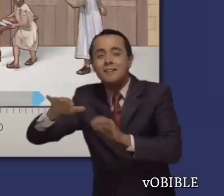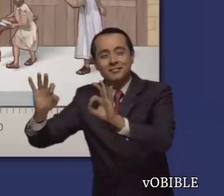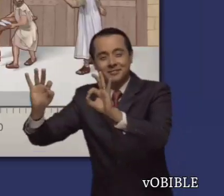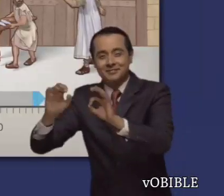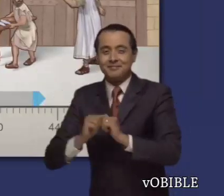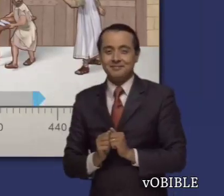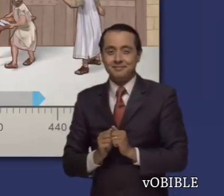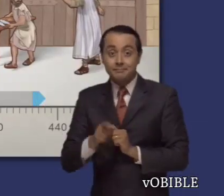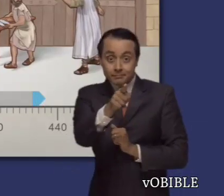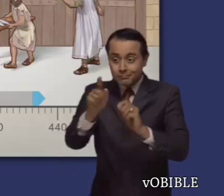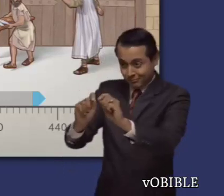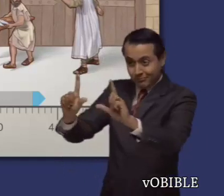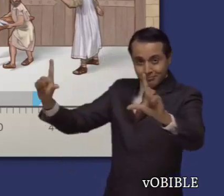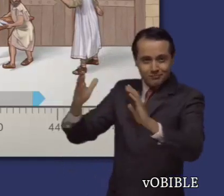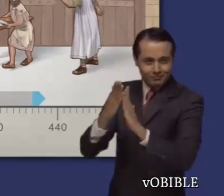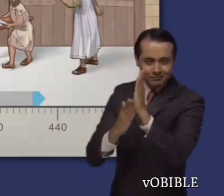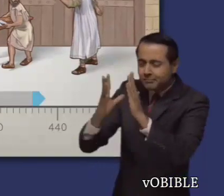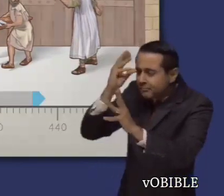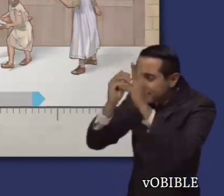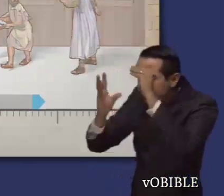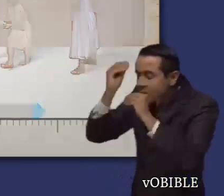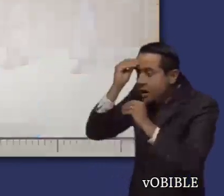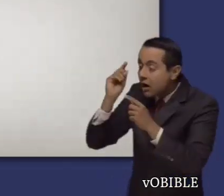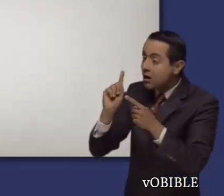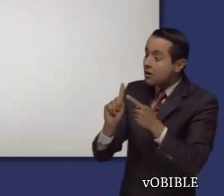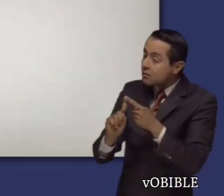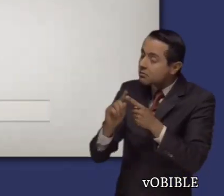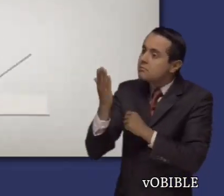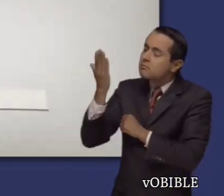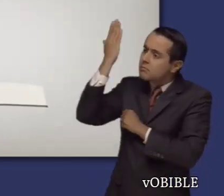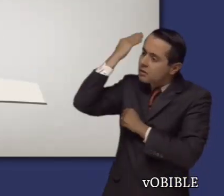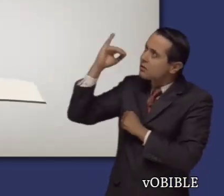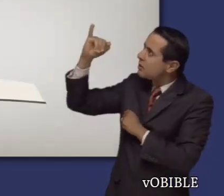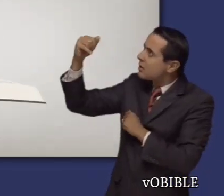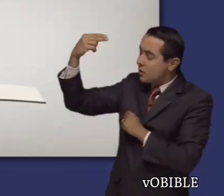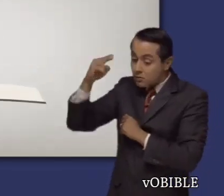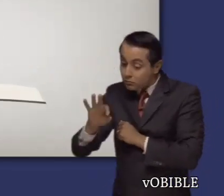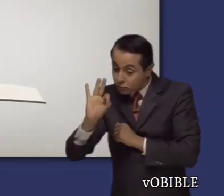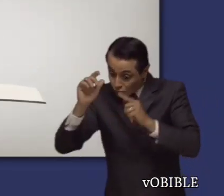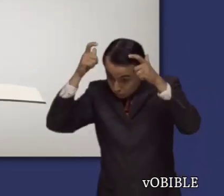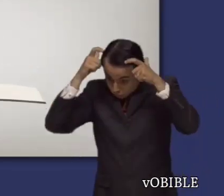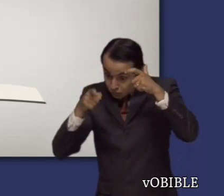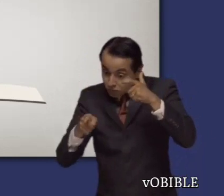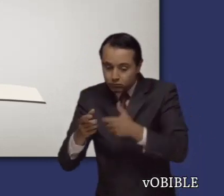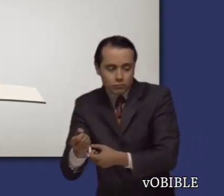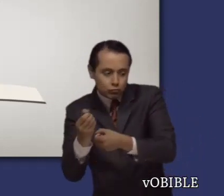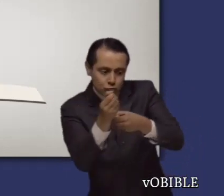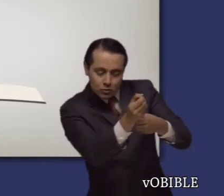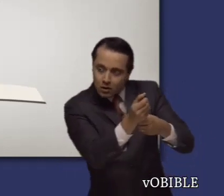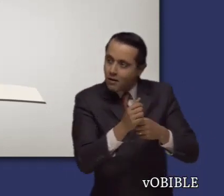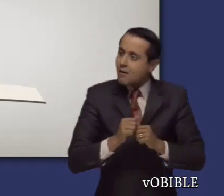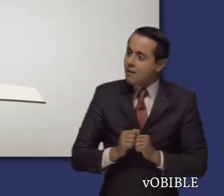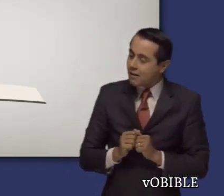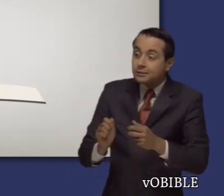Entonces tomó medidas firmes para corregir la situación. Cuando lea esta emocionante historia, fíjese en que Jehová